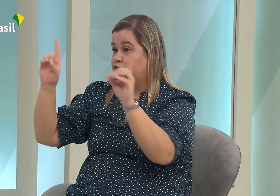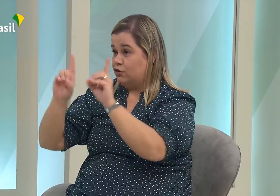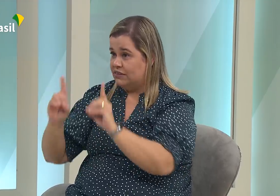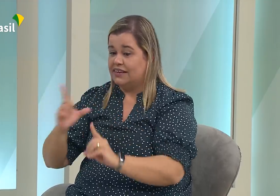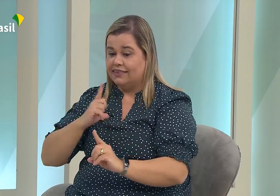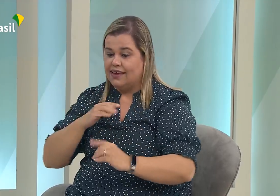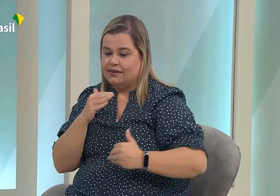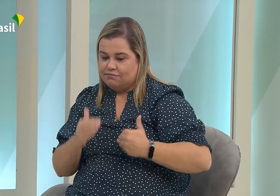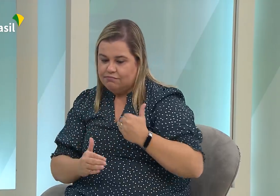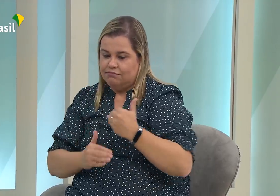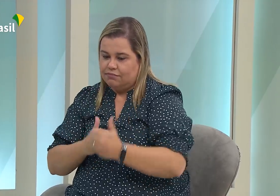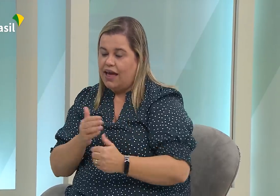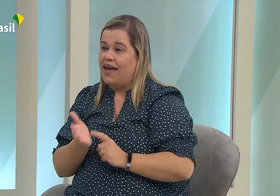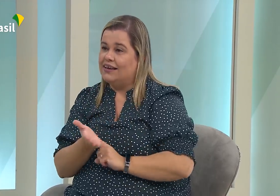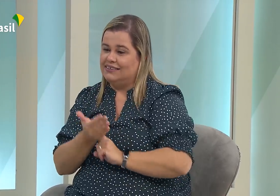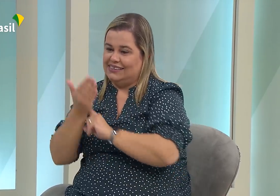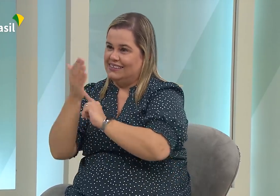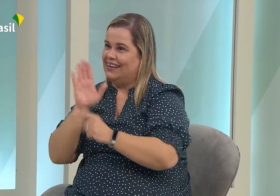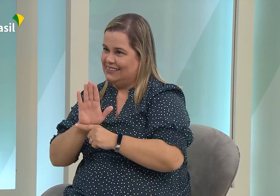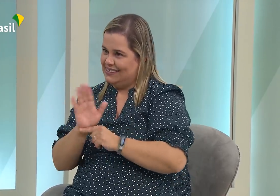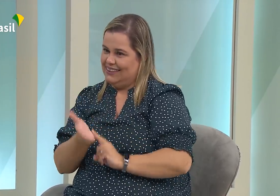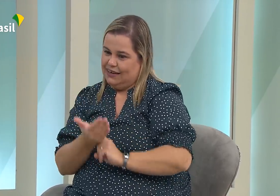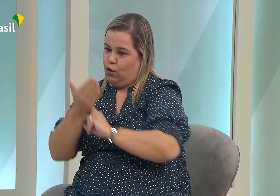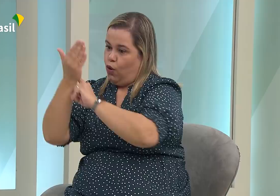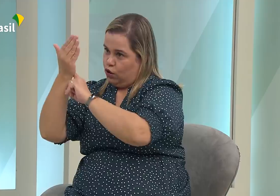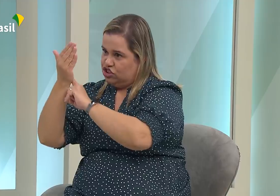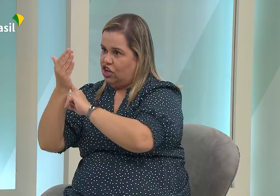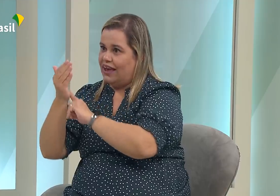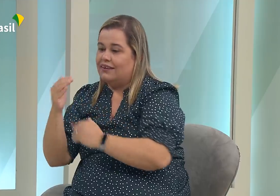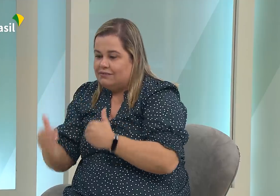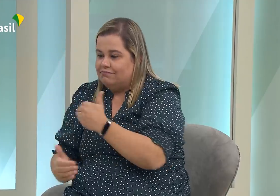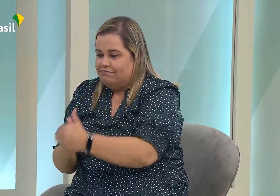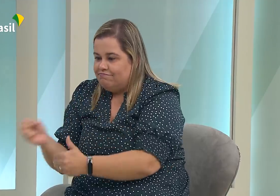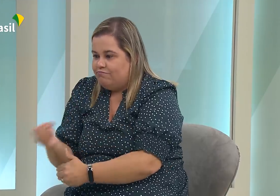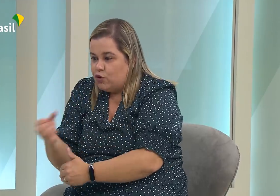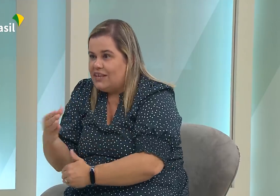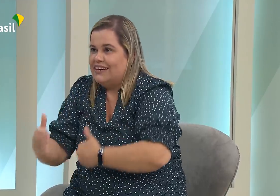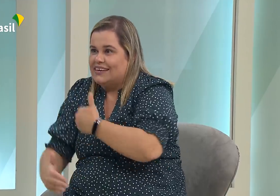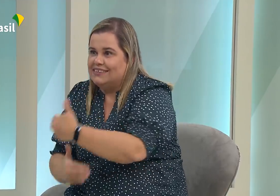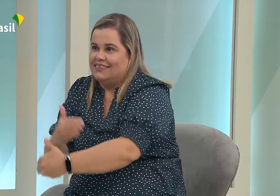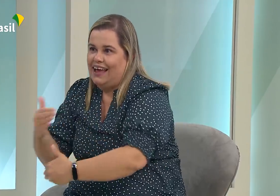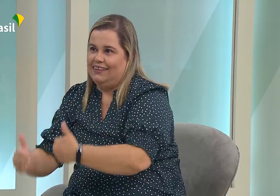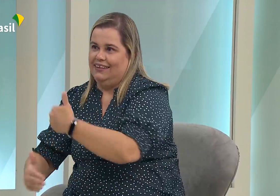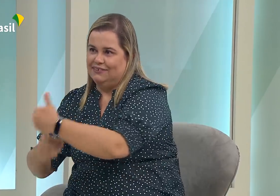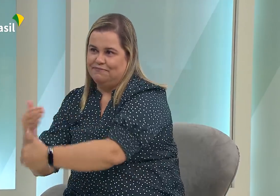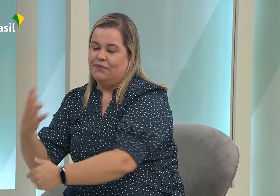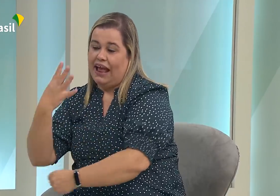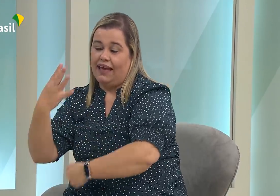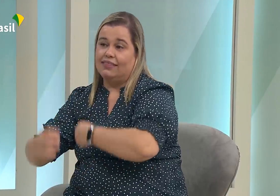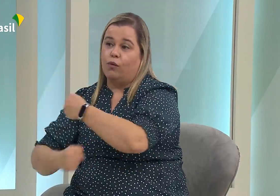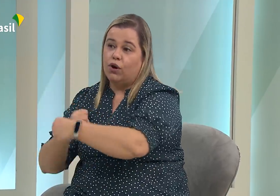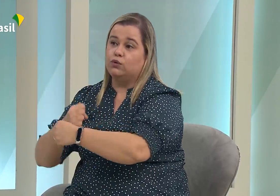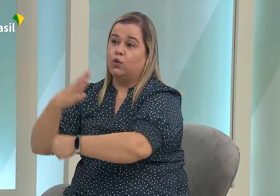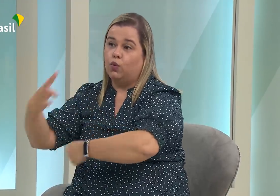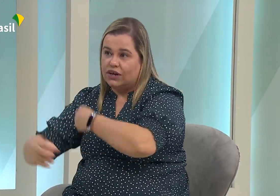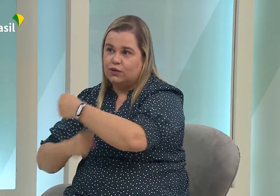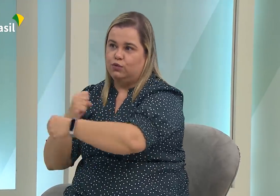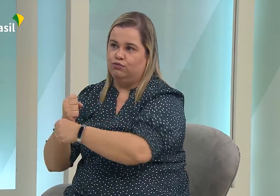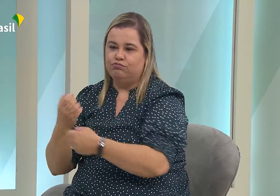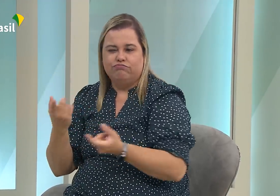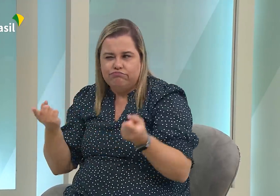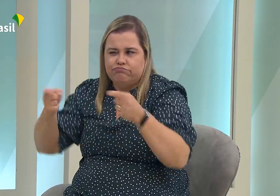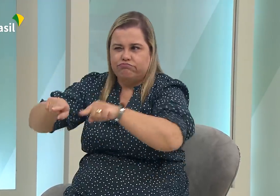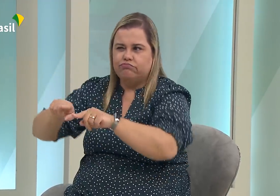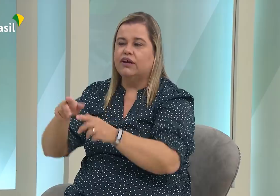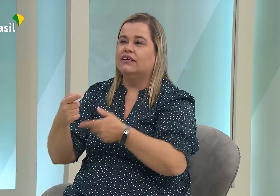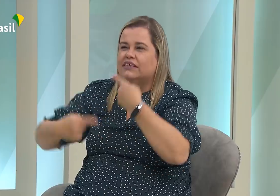né? Para garantir os direitos da pessoa com deficiência, para que as pessoas tenham acesso à tecnologia assistiva, à modernização de equipamentos, né?